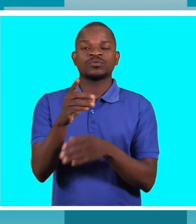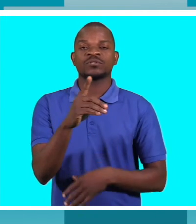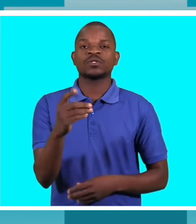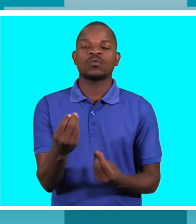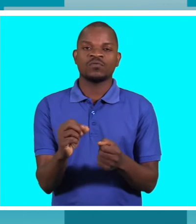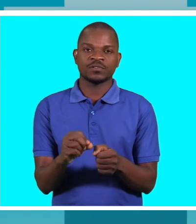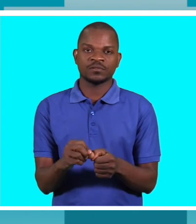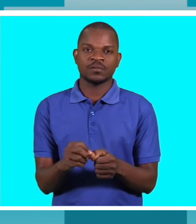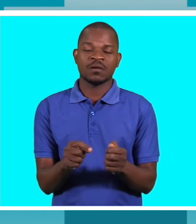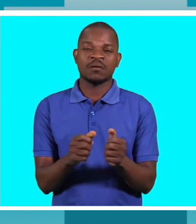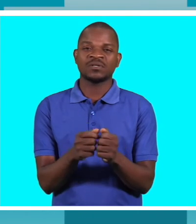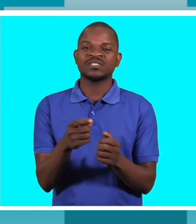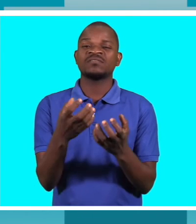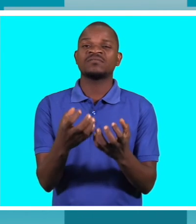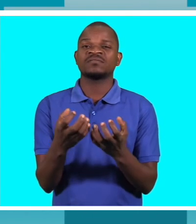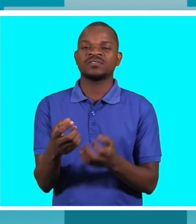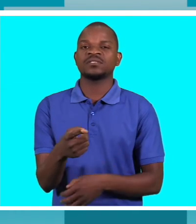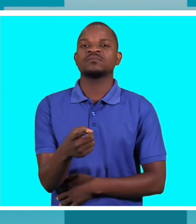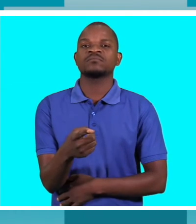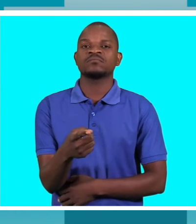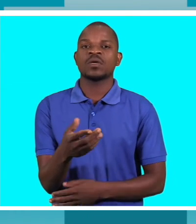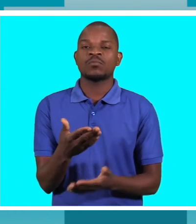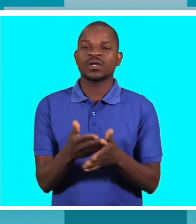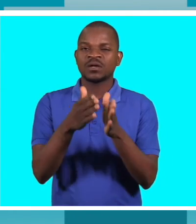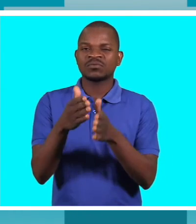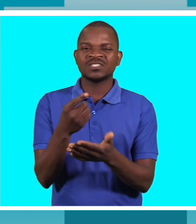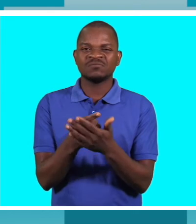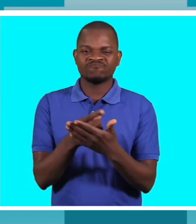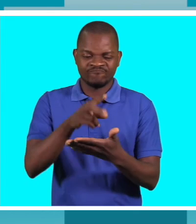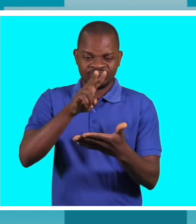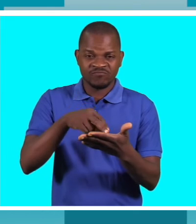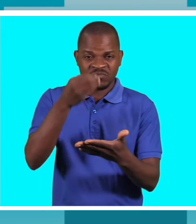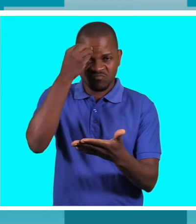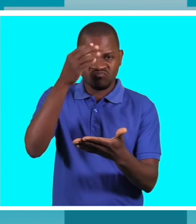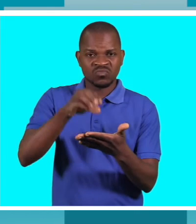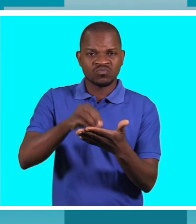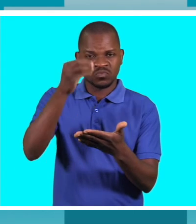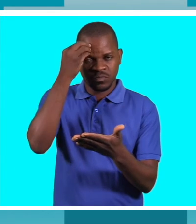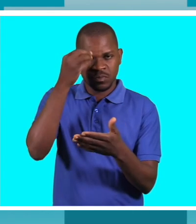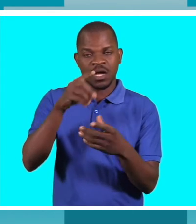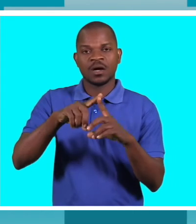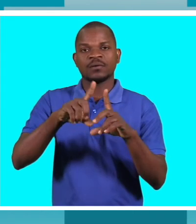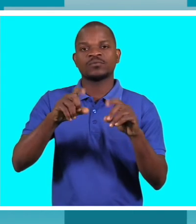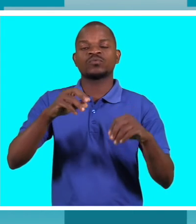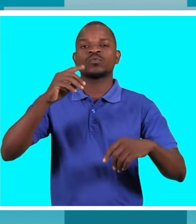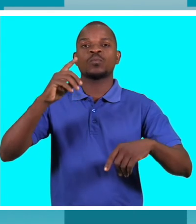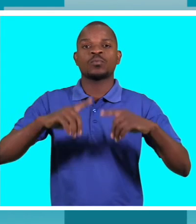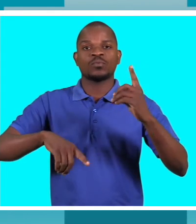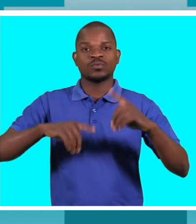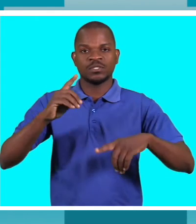é essa parte que falta muito porque as pessoas têm que beber as informações daquilo que são as políticas existentes então